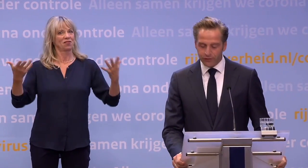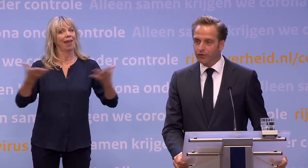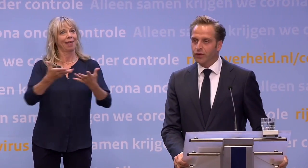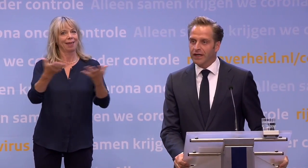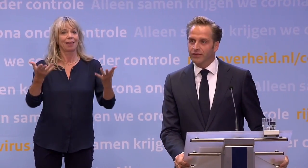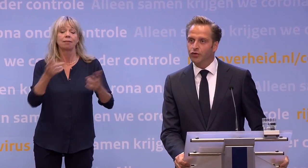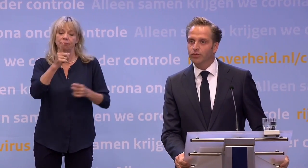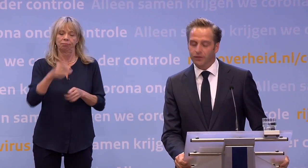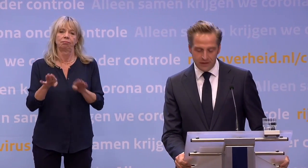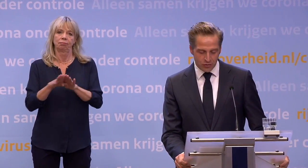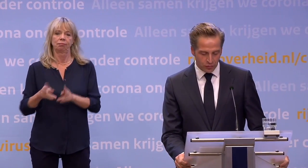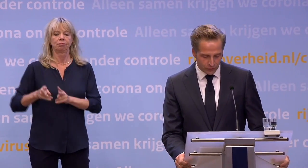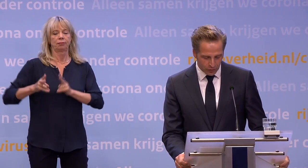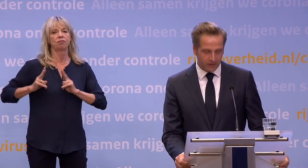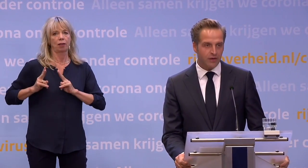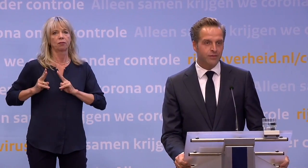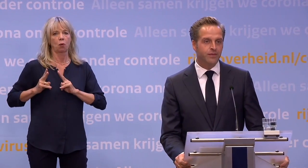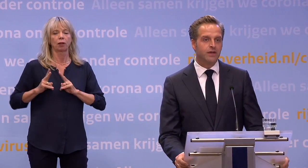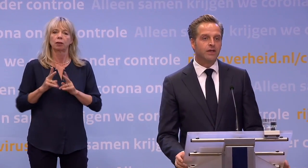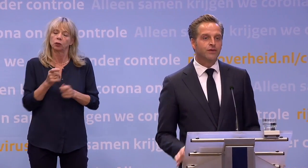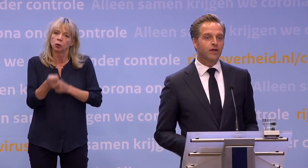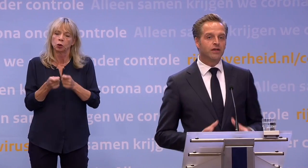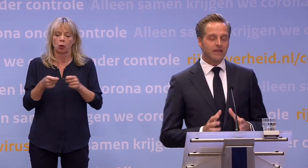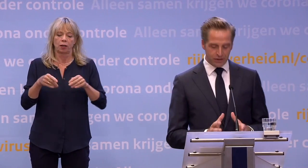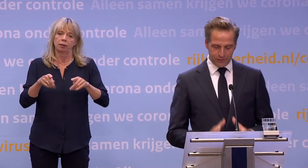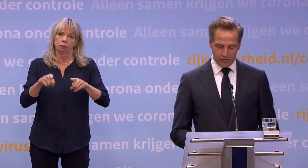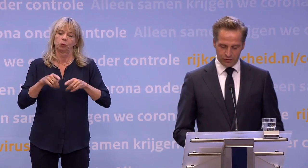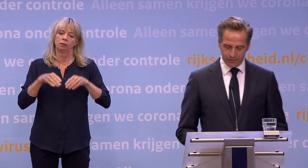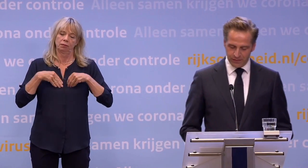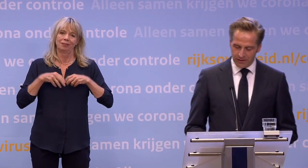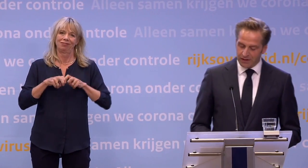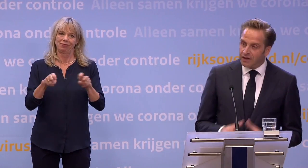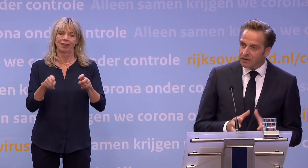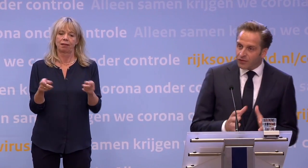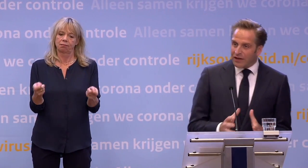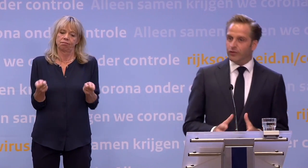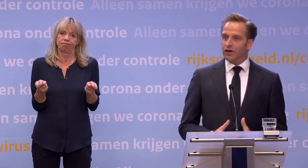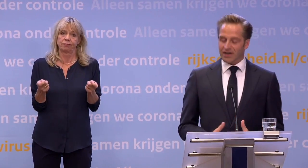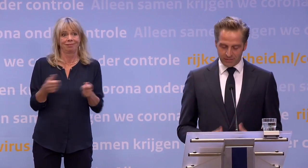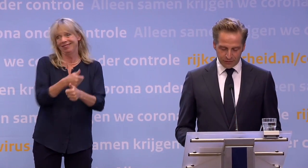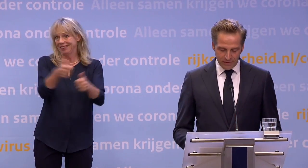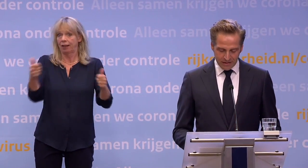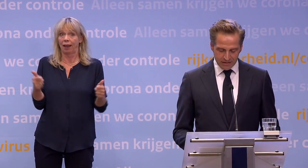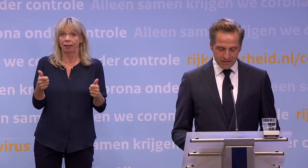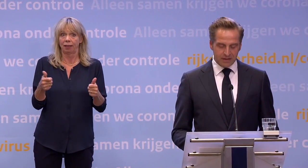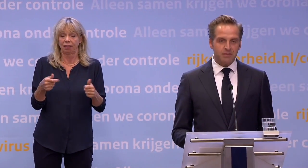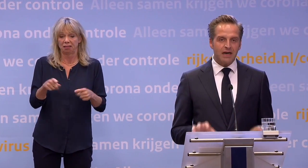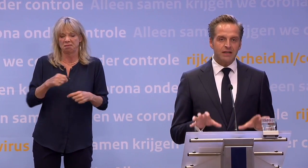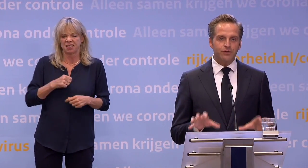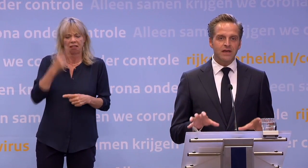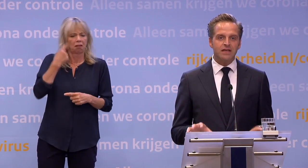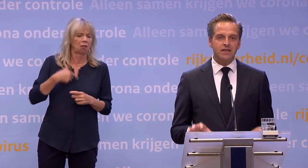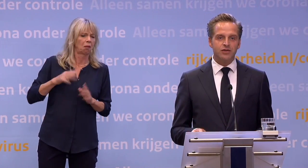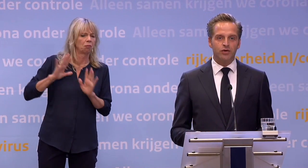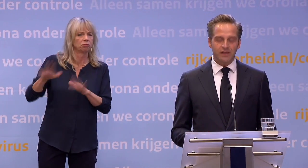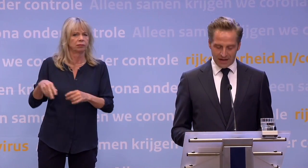een grote verantwoordelijkheid om het virus onder controle te houden. Van ieder van ons. Want wij kunnen wel klaar zijn met dat virus, maar